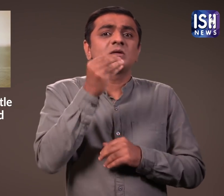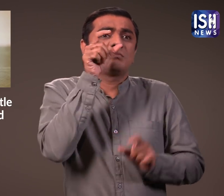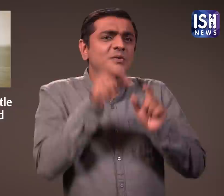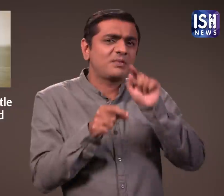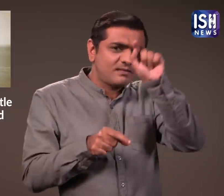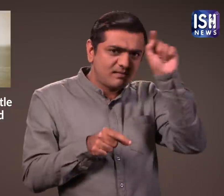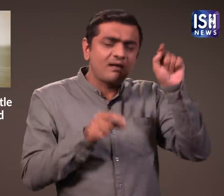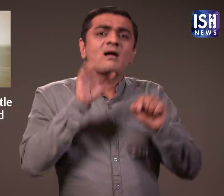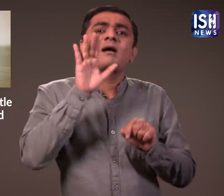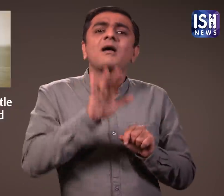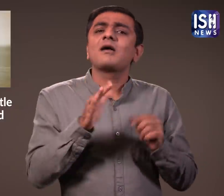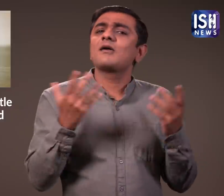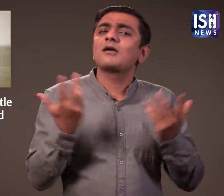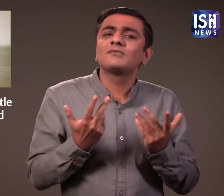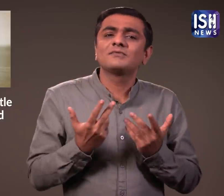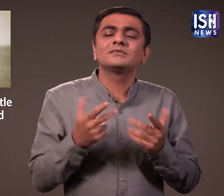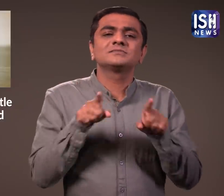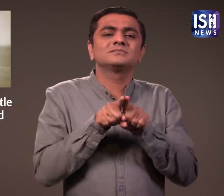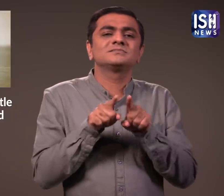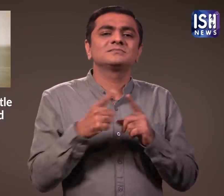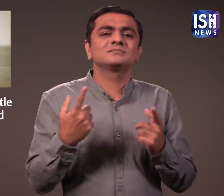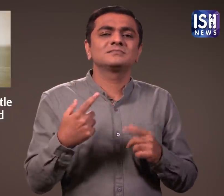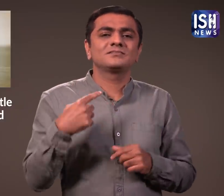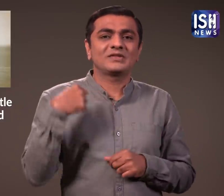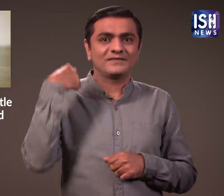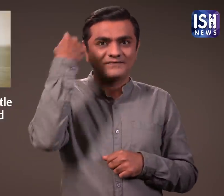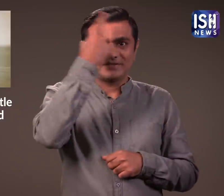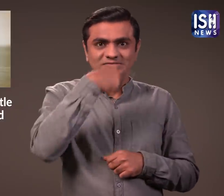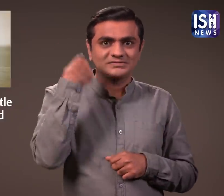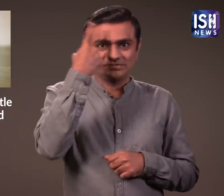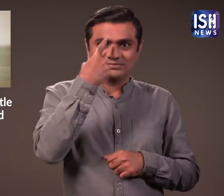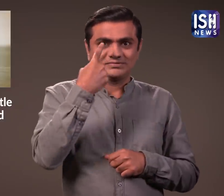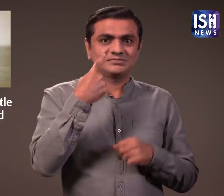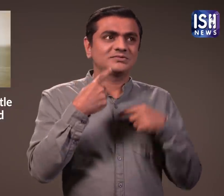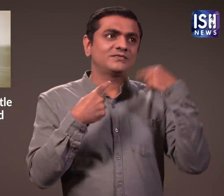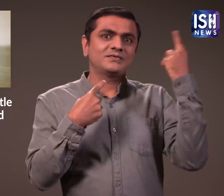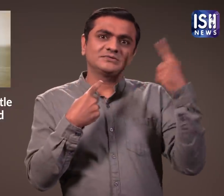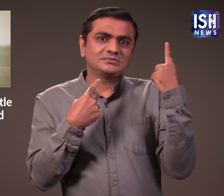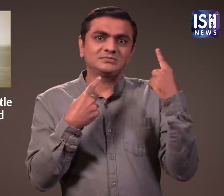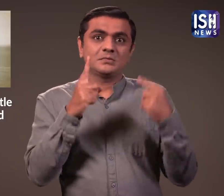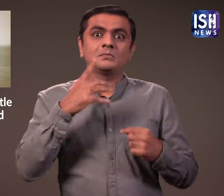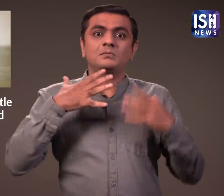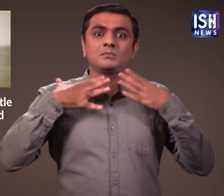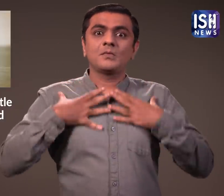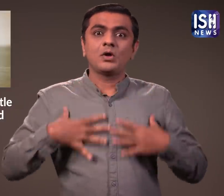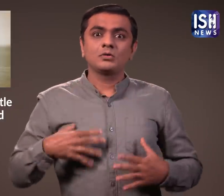उनके दड़ और पैर अलग-अलग होते हैं लेकिन वे एक ही पेट साजा करते हैं